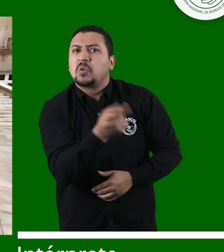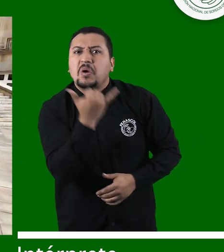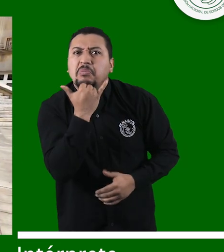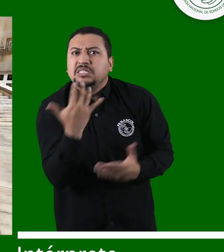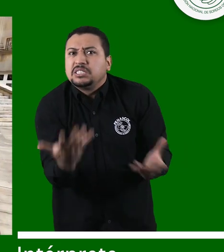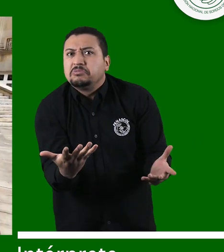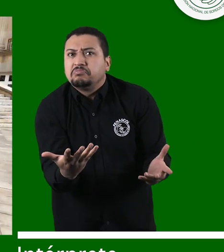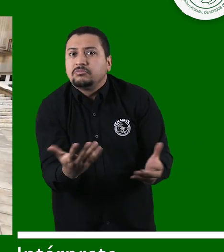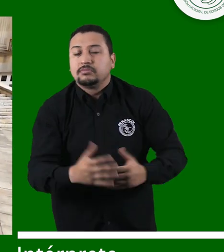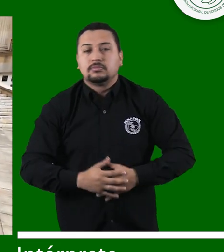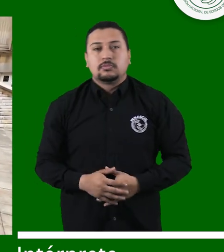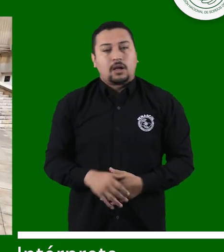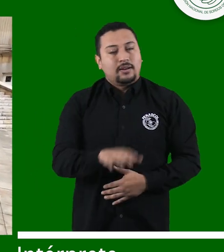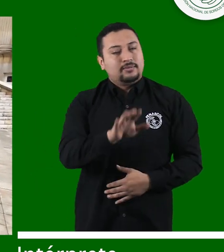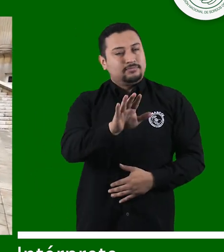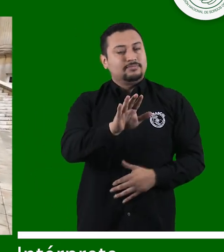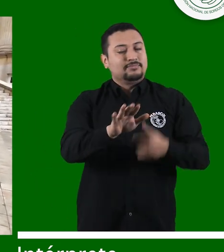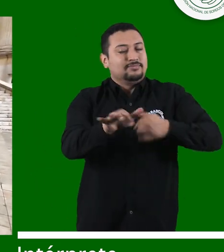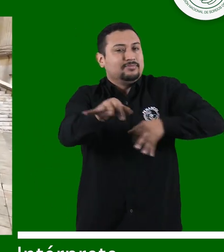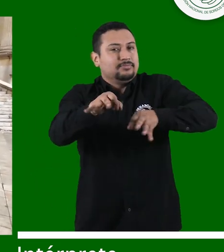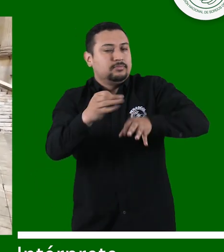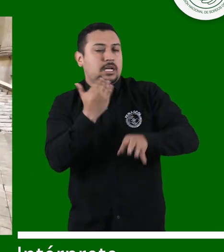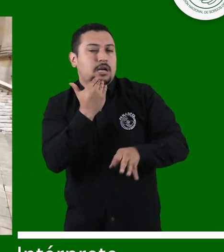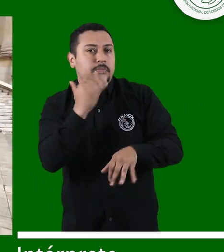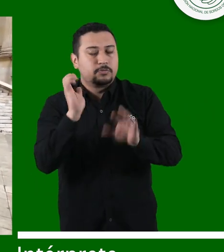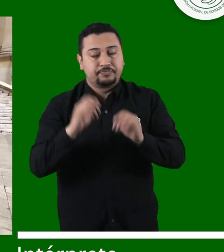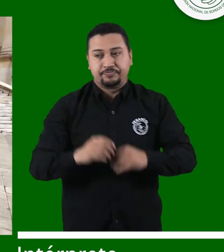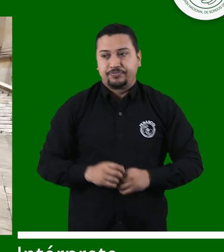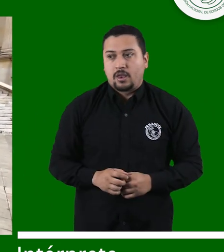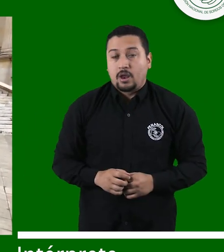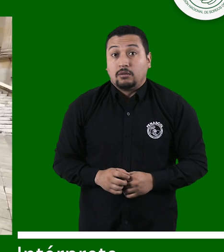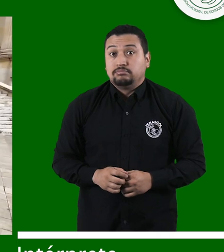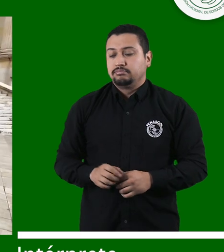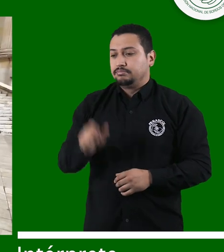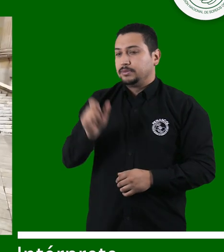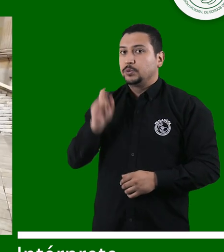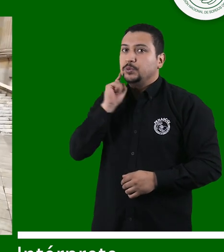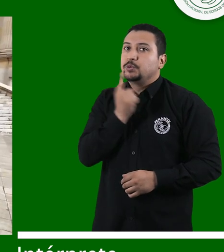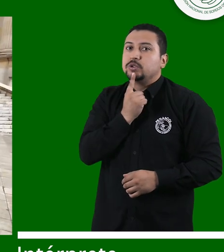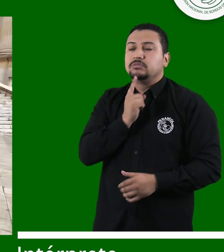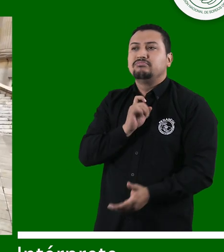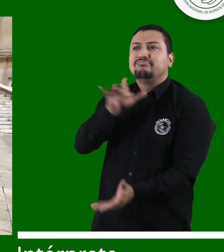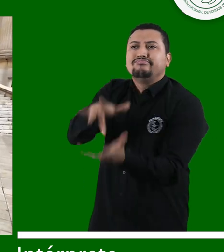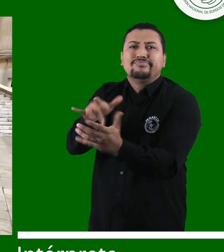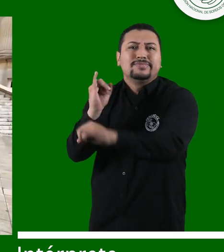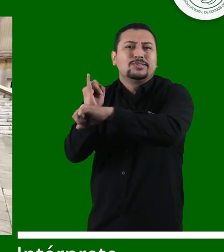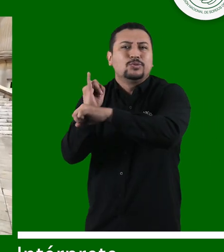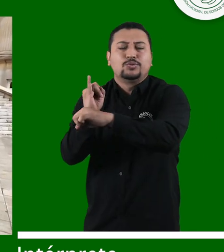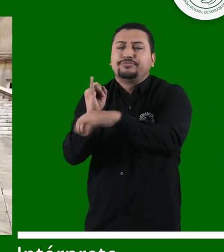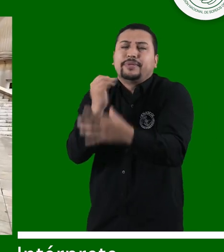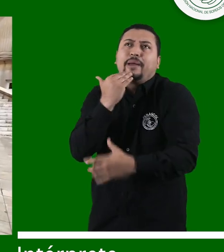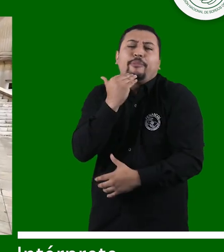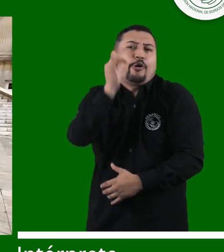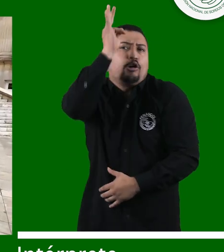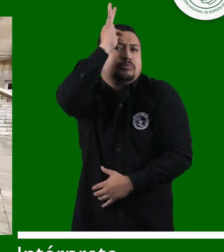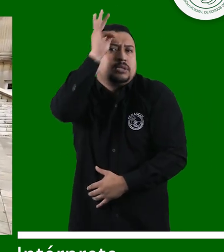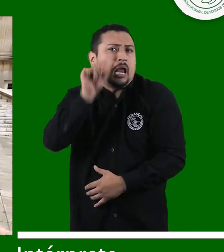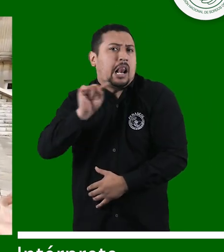decir con un ejemplo. No es justo que llegue una persona sorda a una institución del Estado. Por ejemplo, un hospital. Llegue con